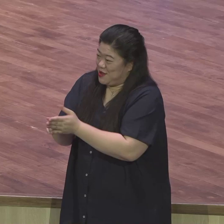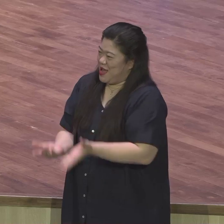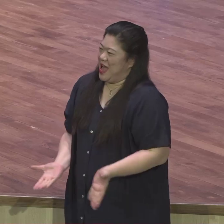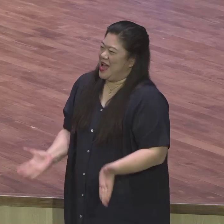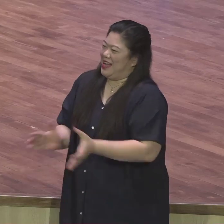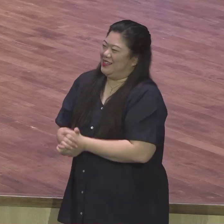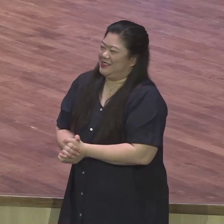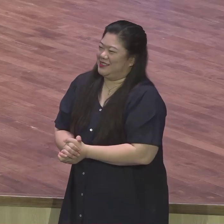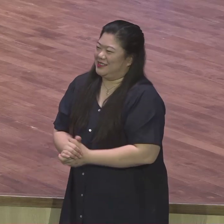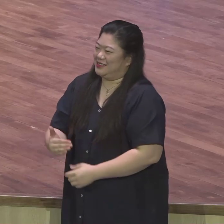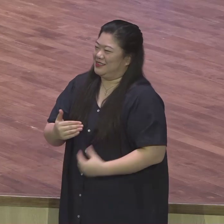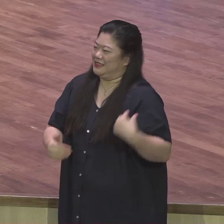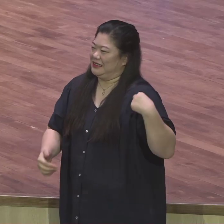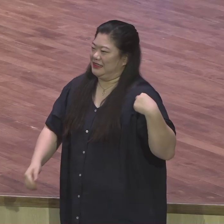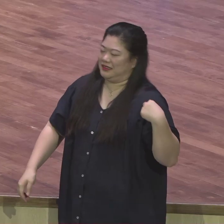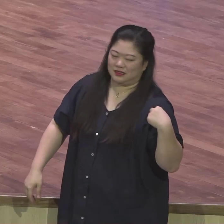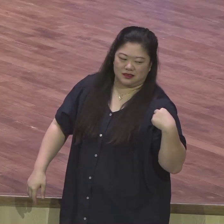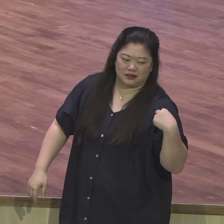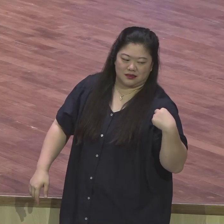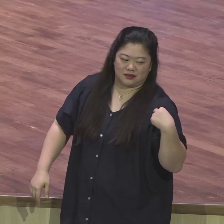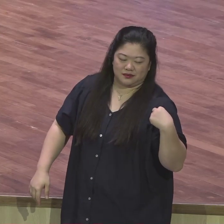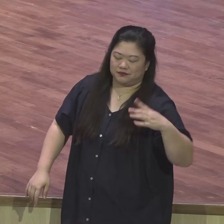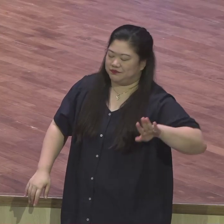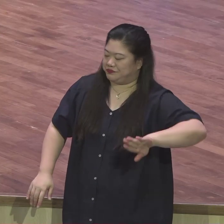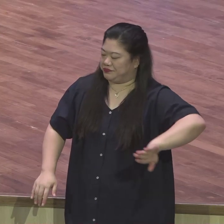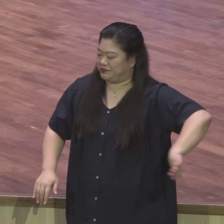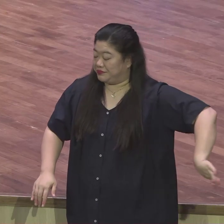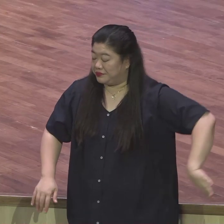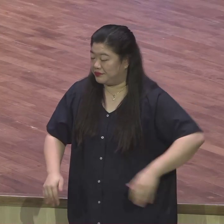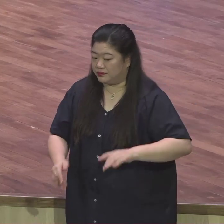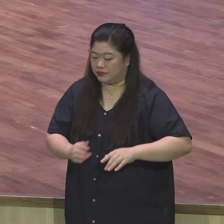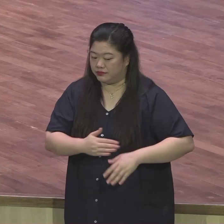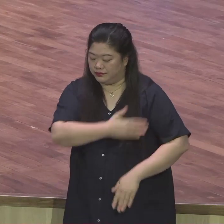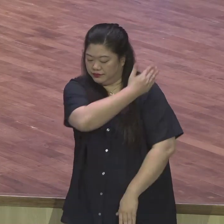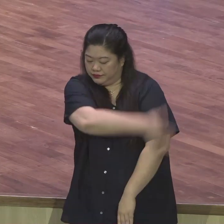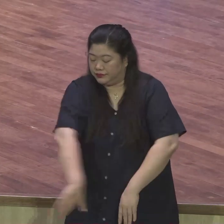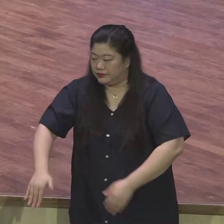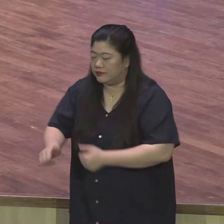그렇게 한여름 날씨처럼 사는 사람은 뿌리가 없어요.